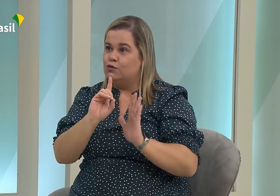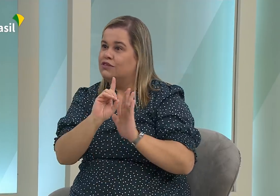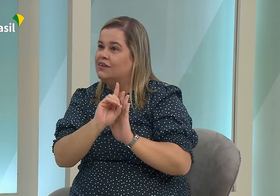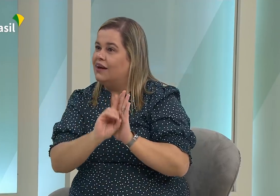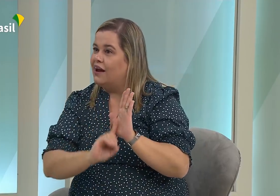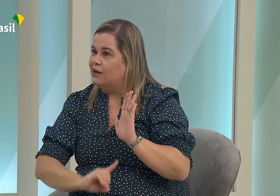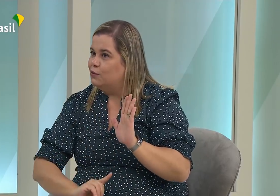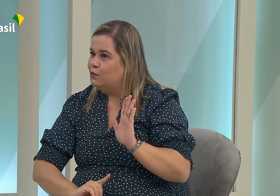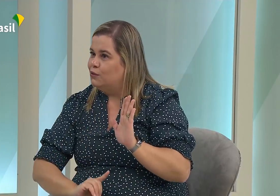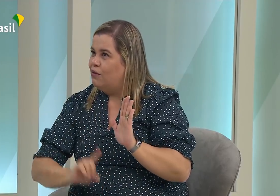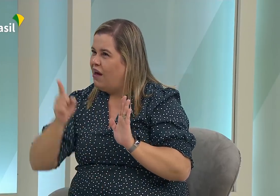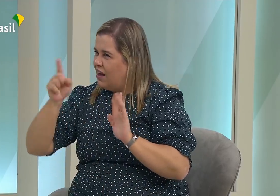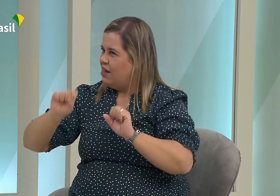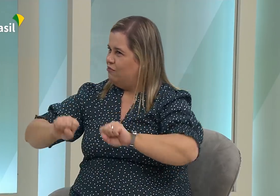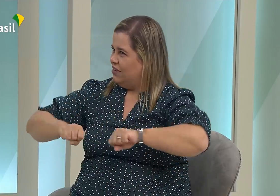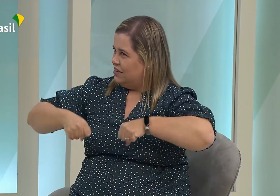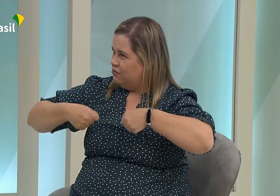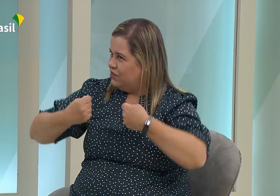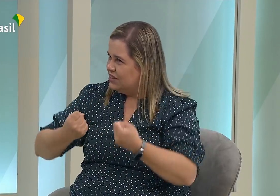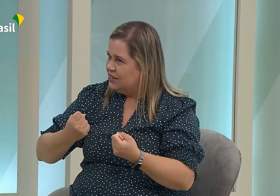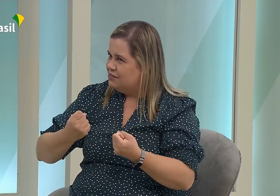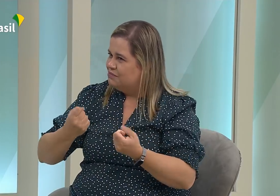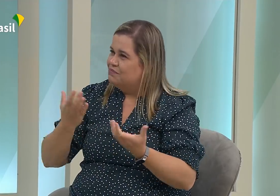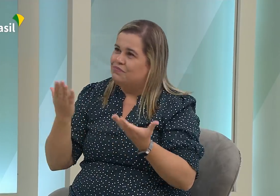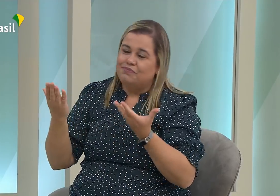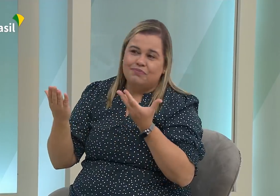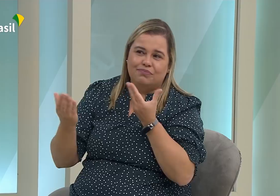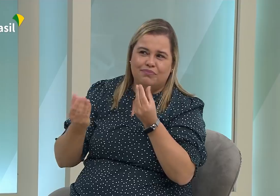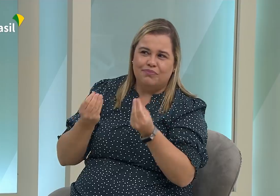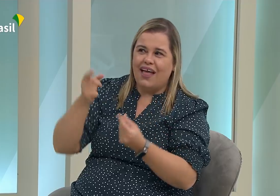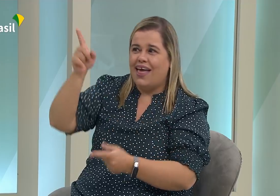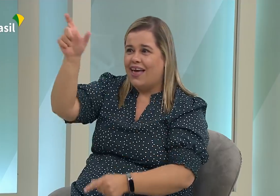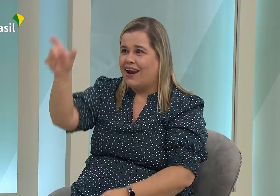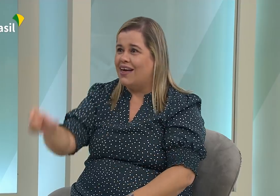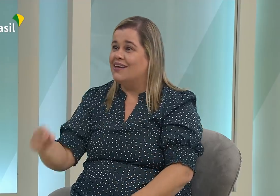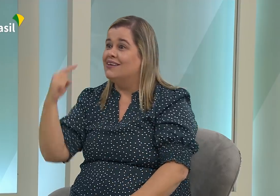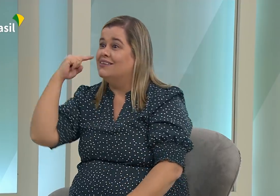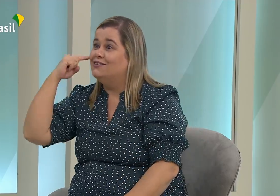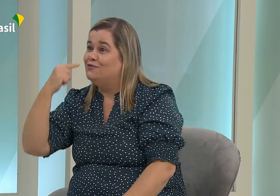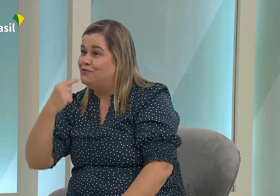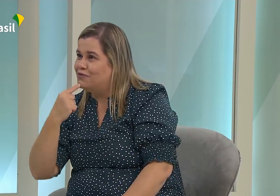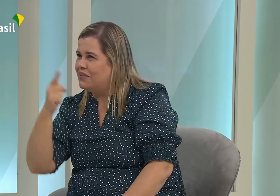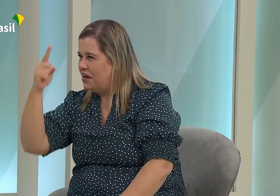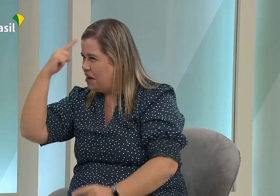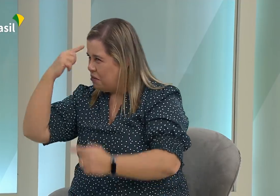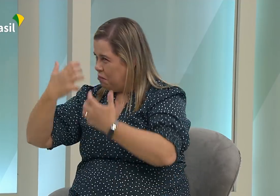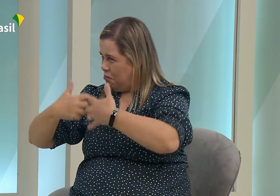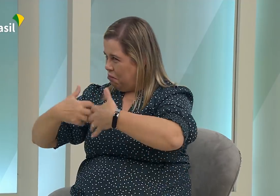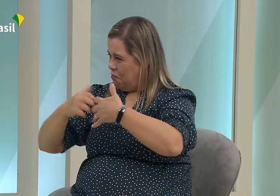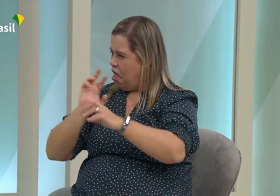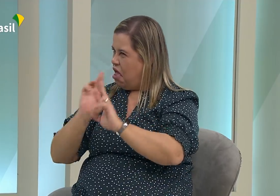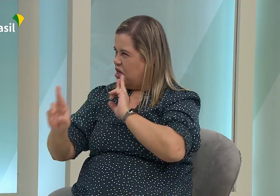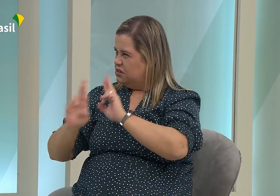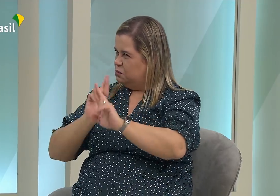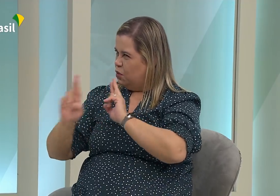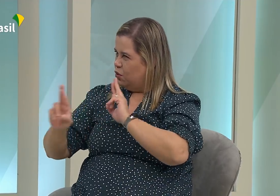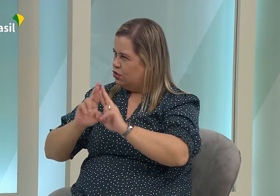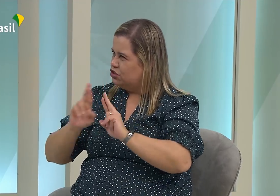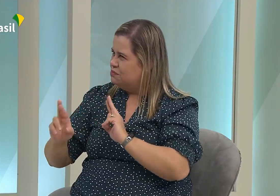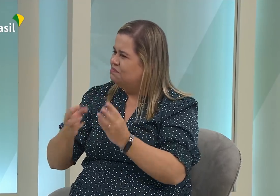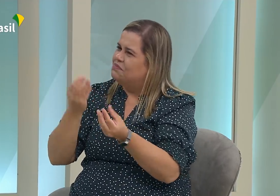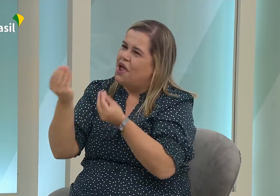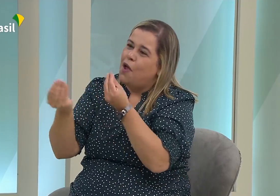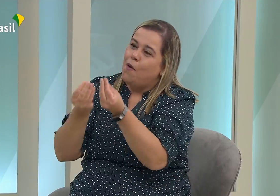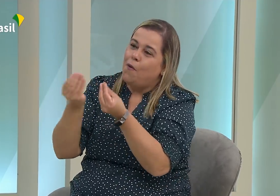secretária, cuidando dos nossos direitos, será que ela vai defender mesmo? Será que é possível? Porque ela é surda. Ela